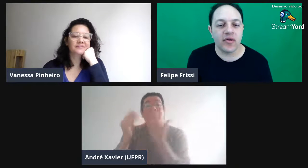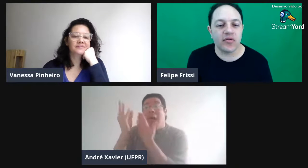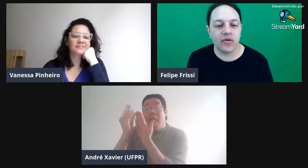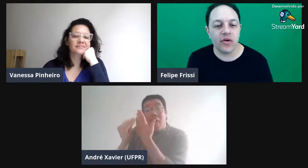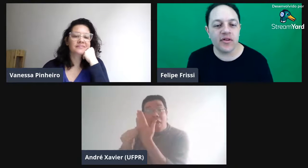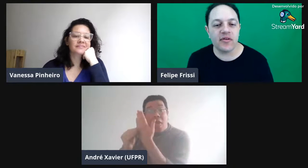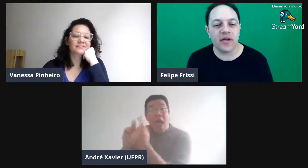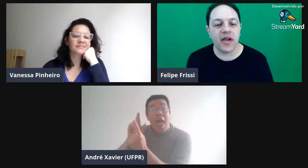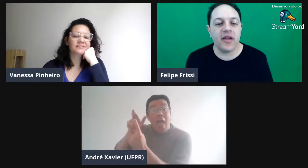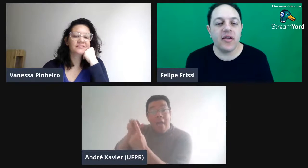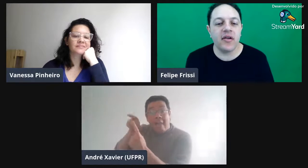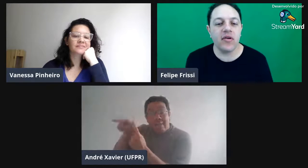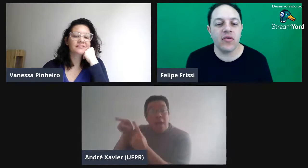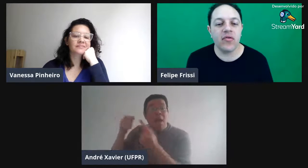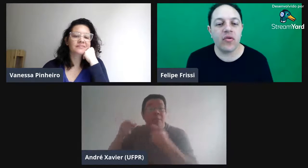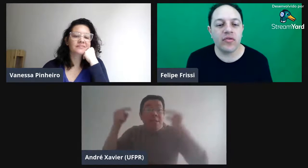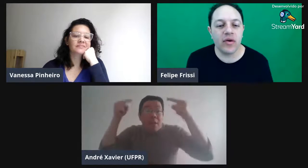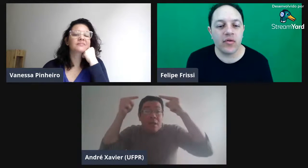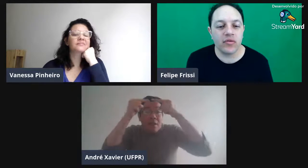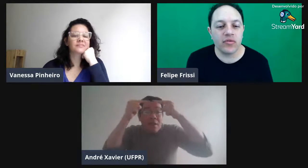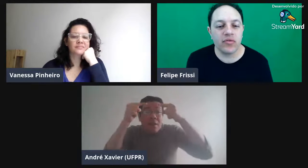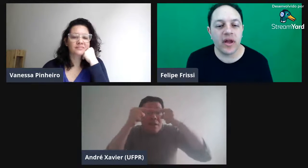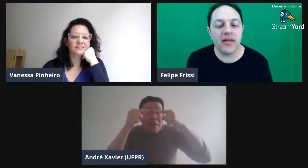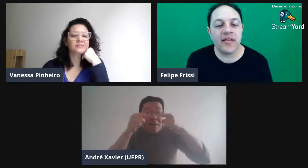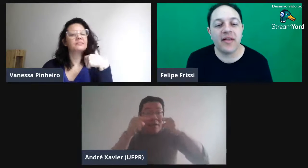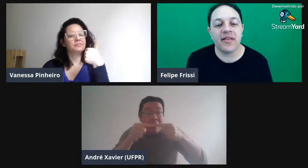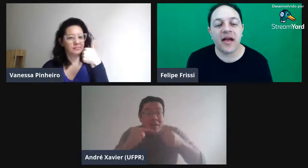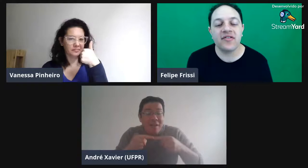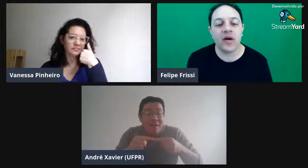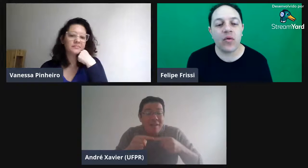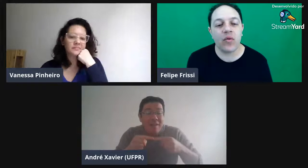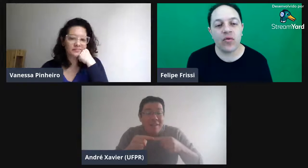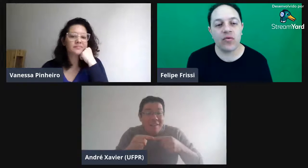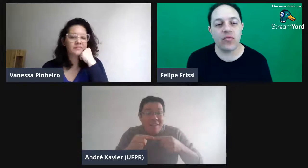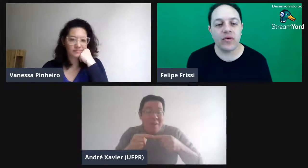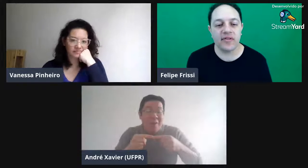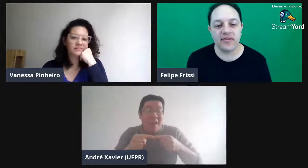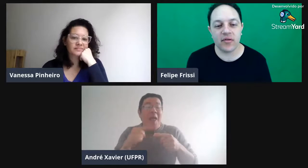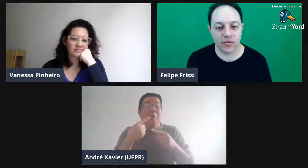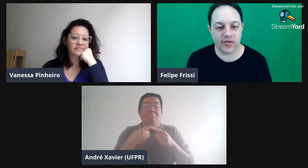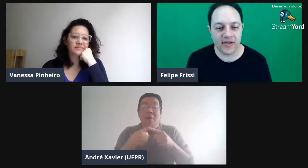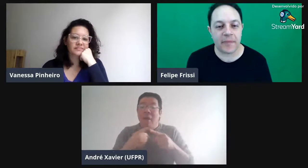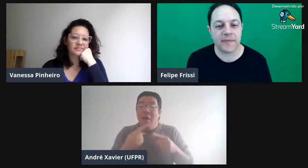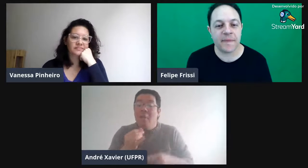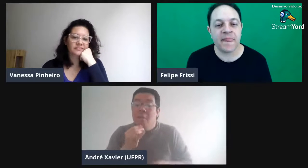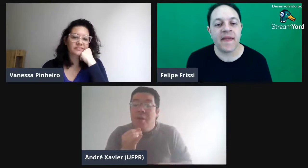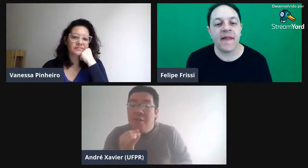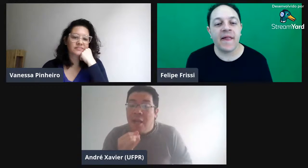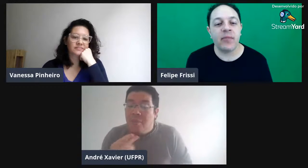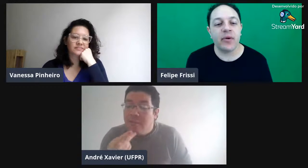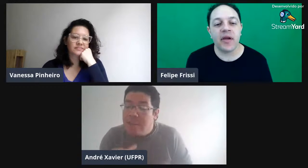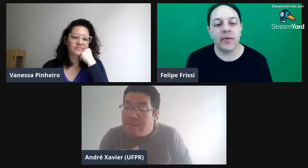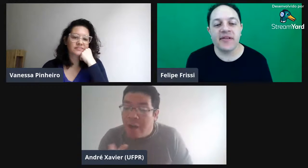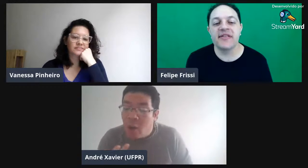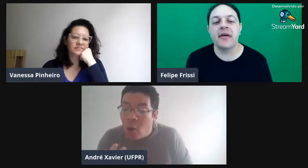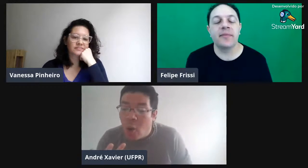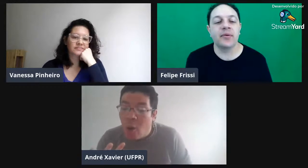autores, ok? E o conteúdo, ele tem que estar de acordo com esses autores, sabe? Porque, por exemplo,